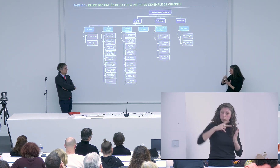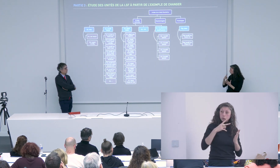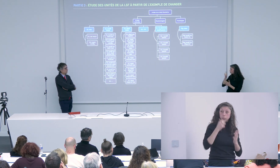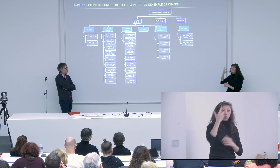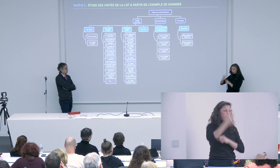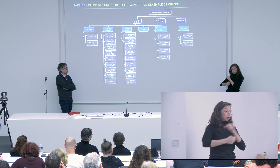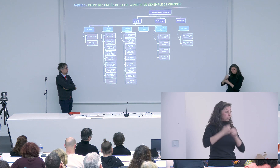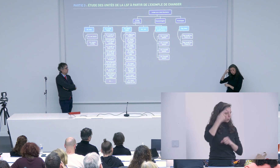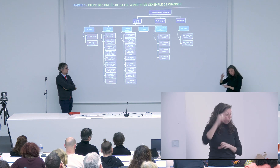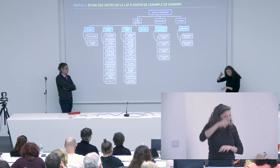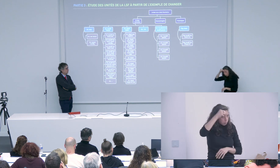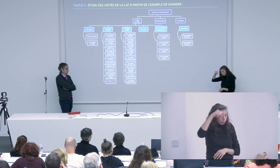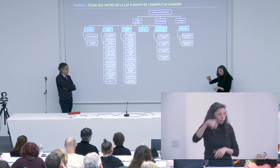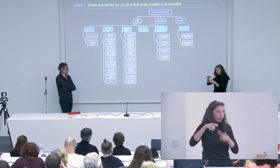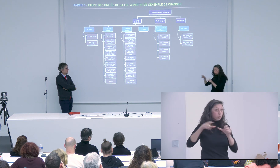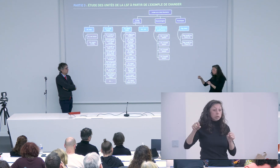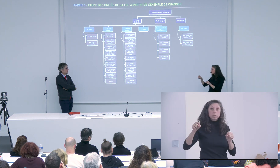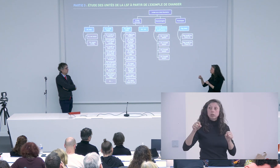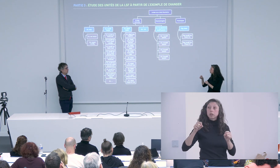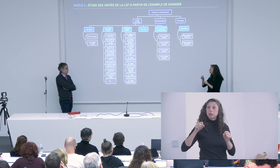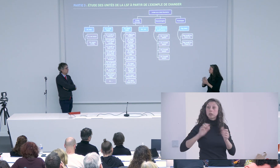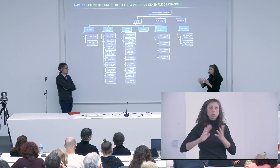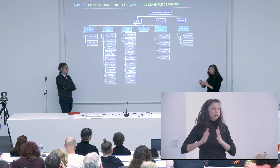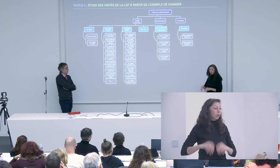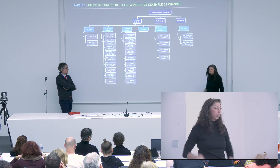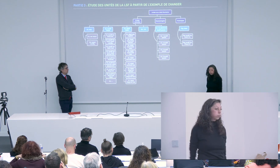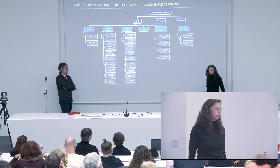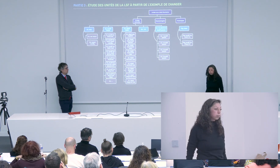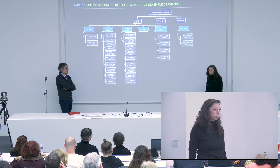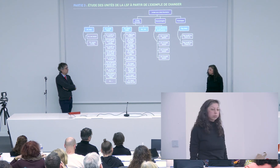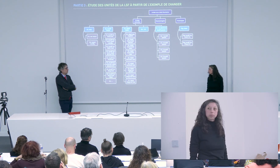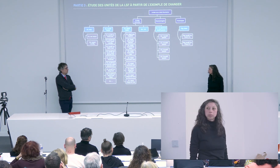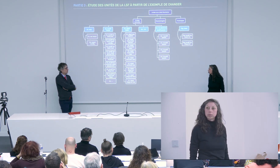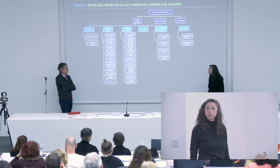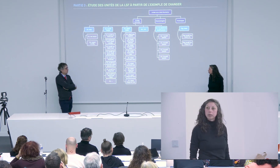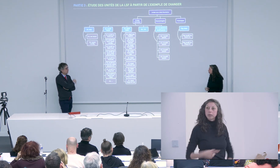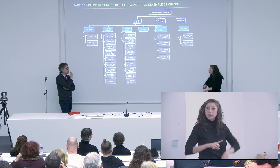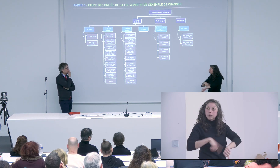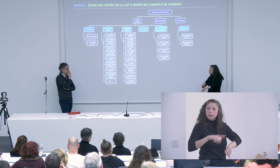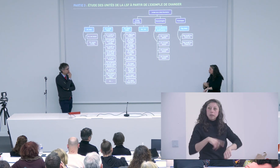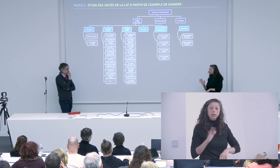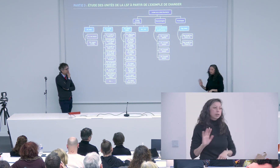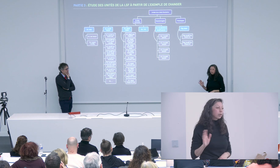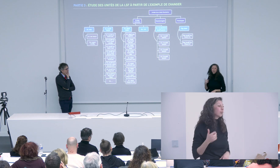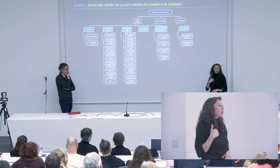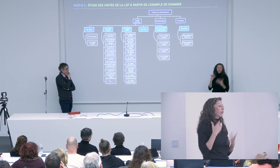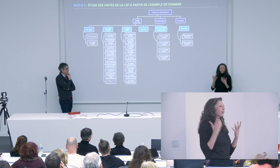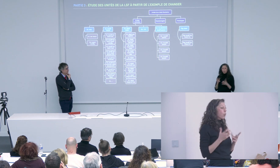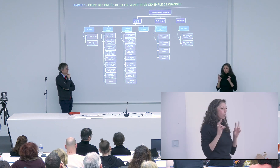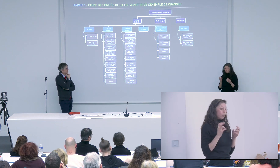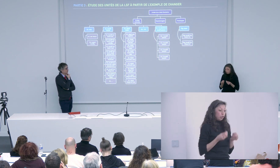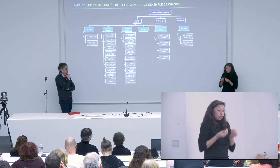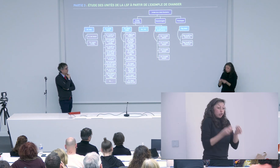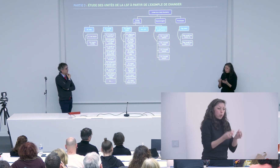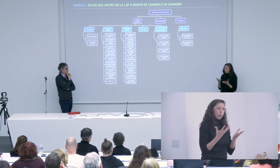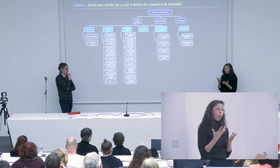mais c'est vrai que pour les linguistes qui ne connaissent rien à la langue des signes c'est très compliqué de s'y mettre aussi parce qu'il